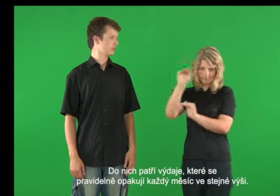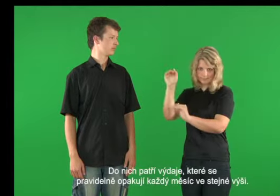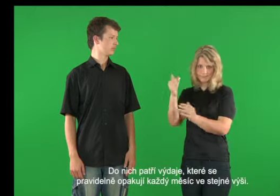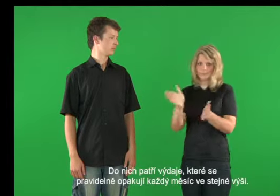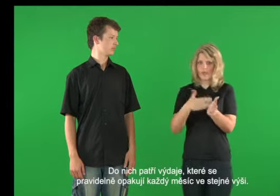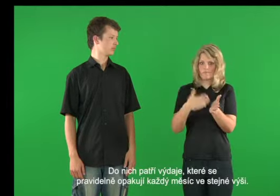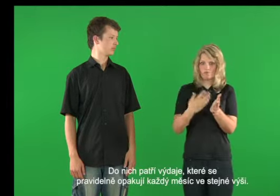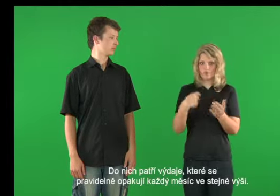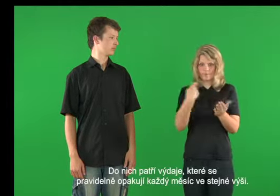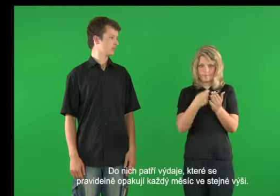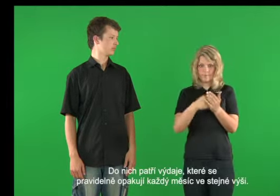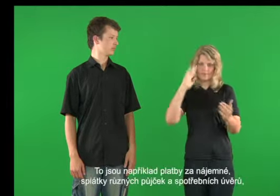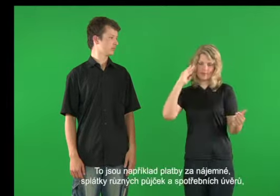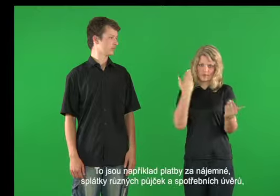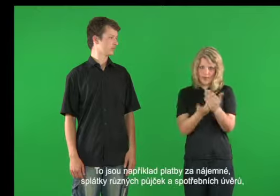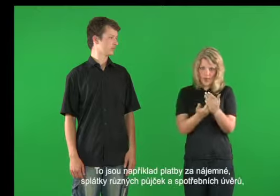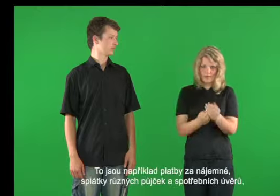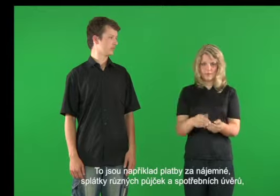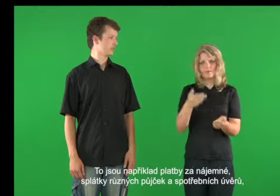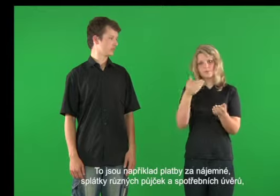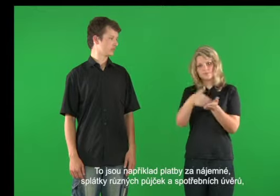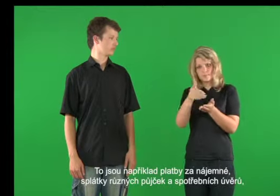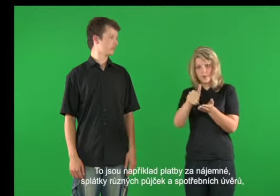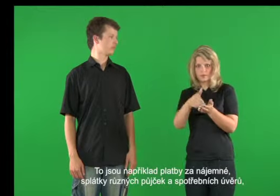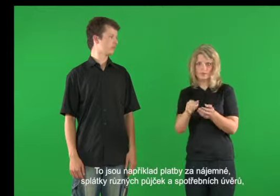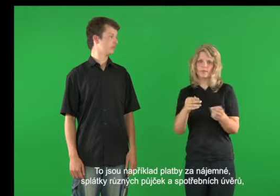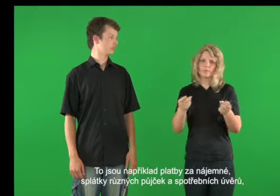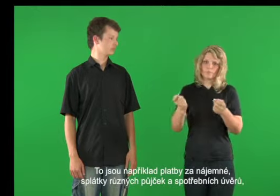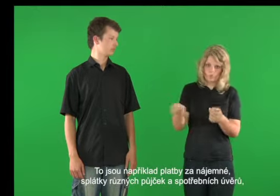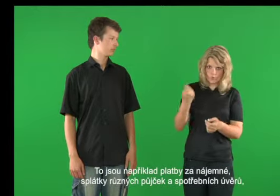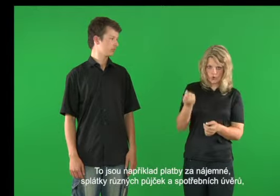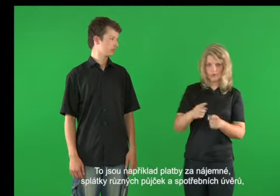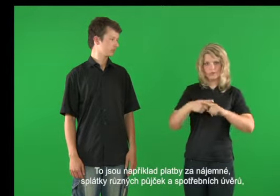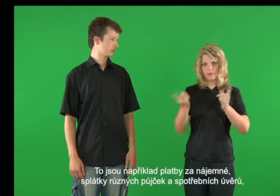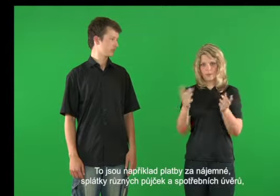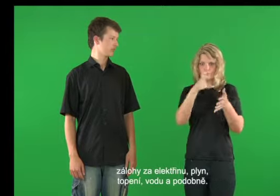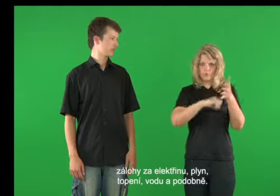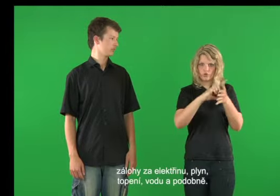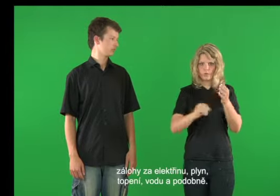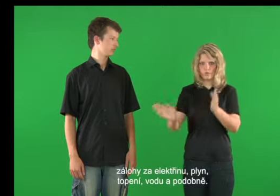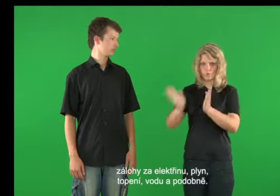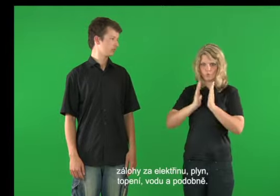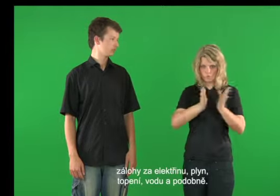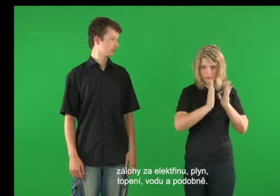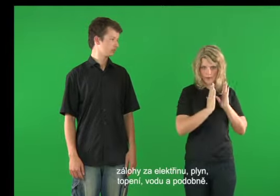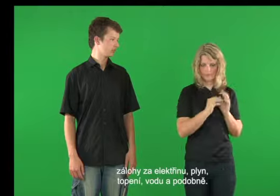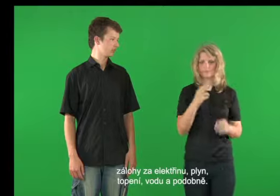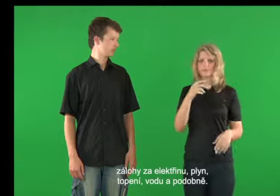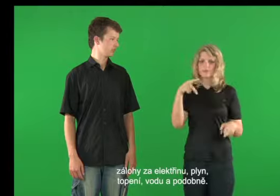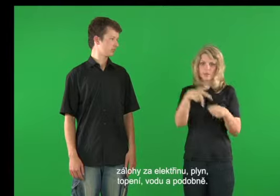pravidelně opakují každý měsíc ve stejné výši. To jsou například platby za nájemné, splátky různých půjček nebo spotřebních úvěrů,